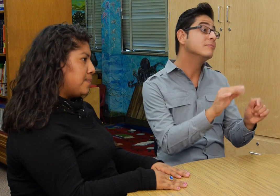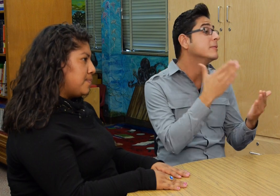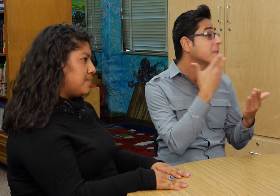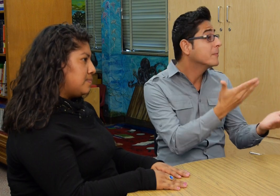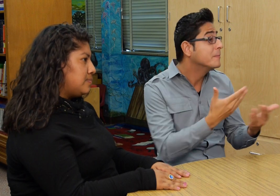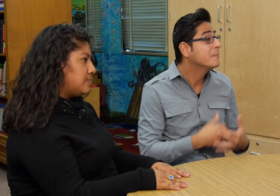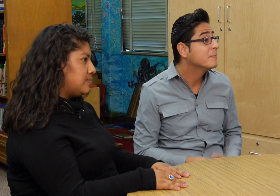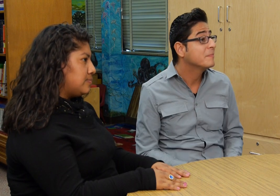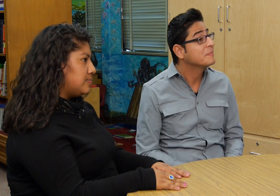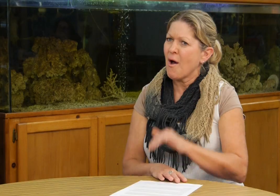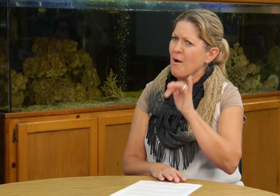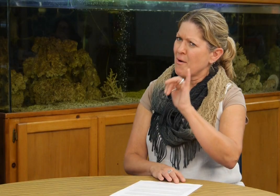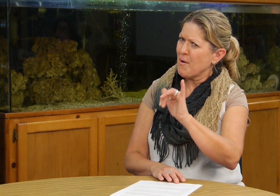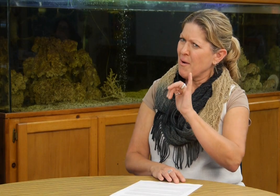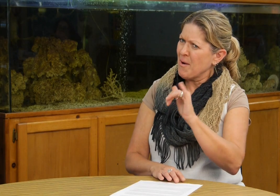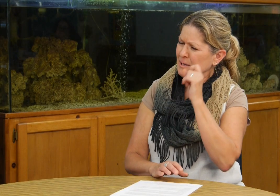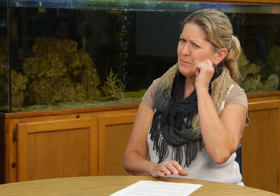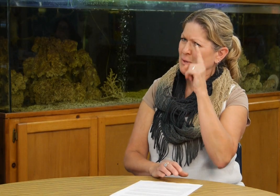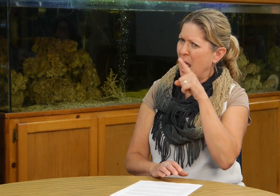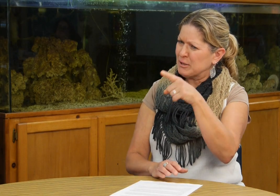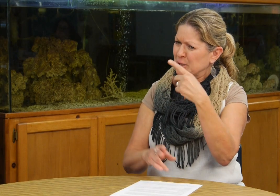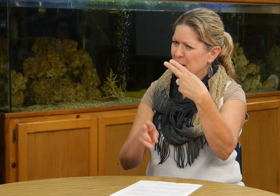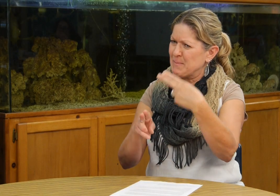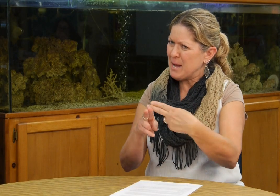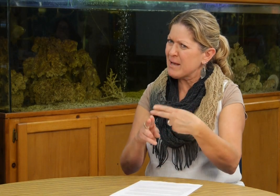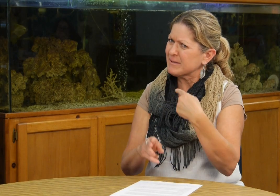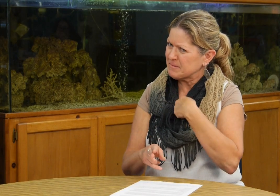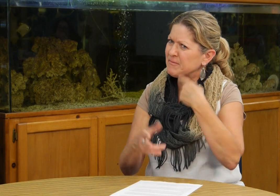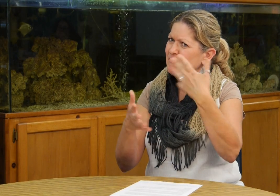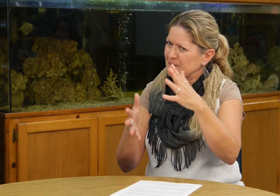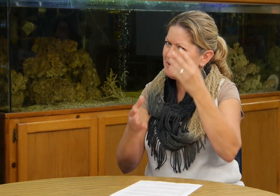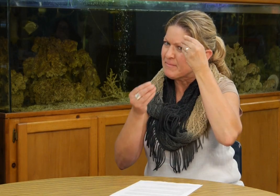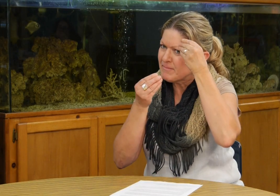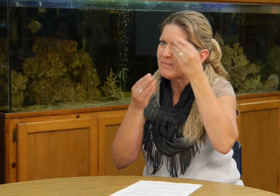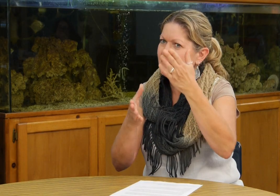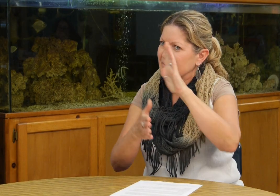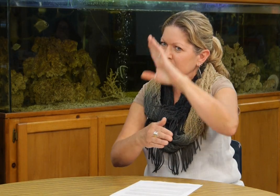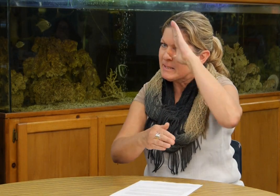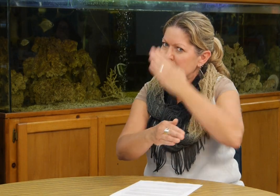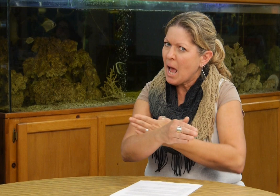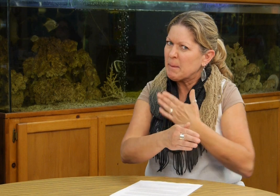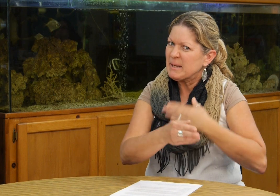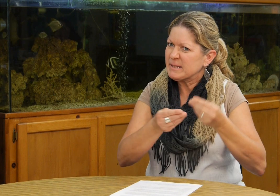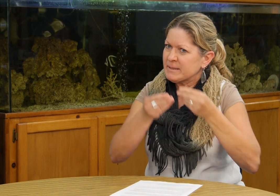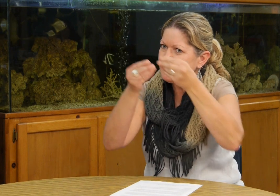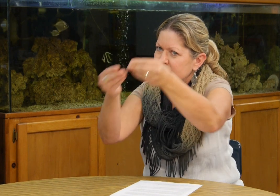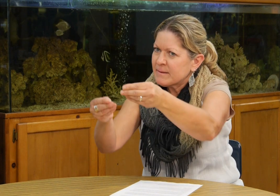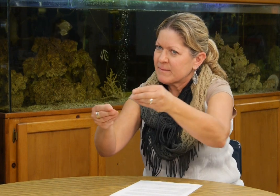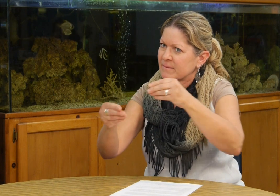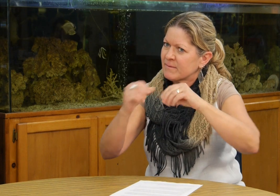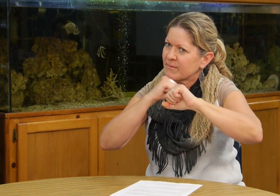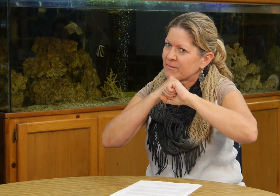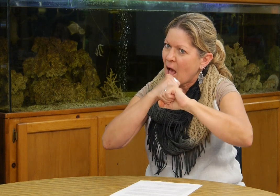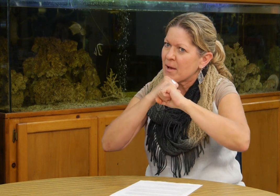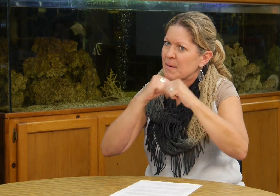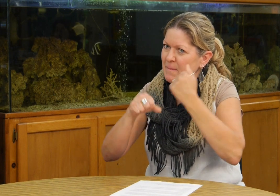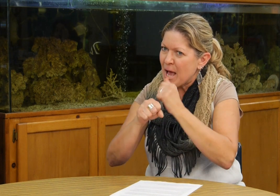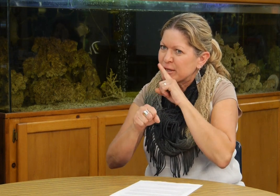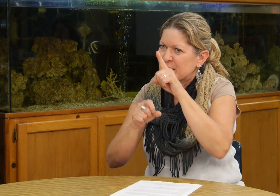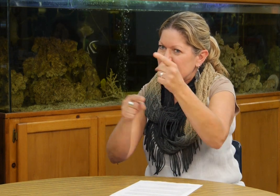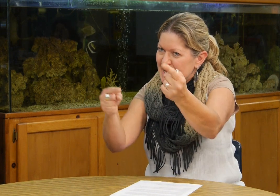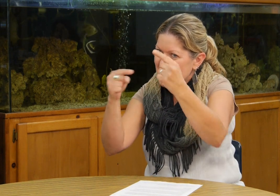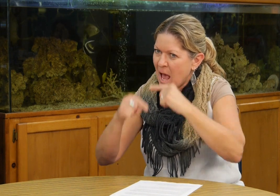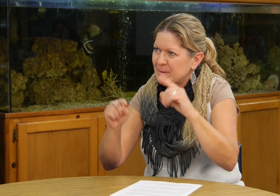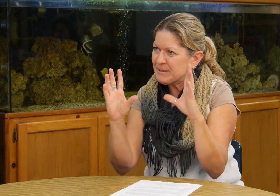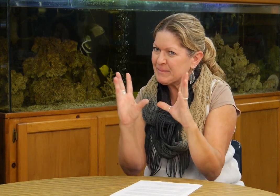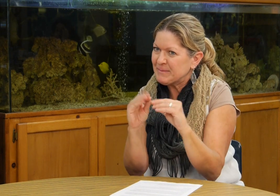o que bien me sorprende que haya mencionado eso porque yo le había dado un una carta a